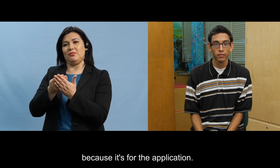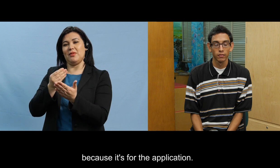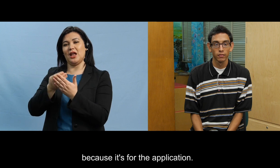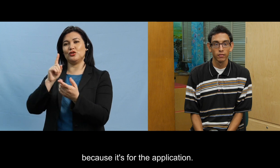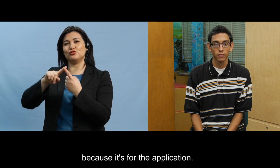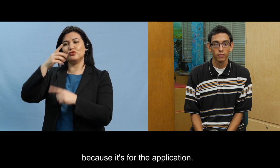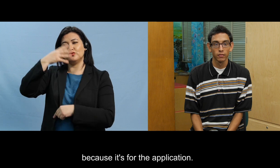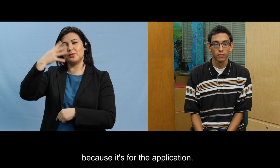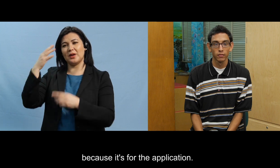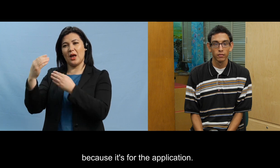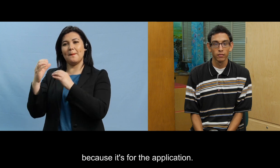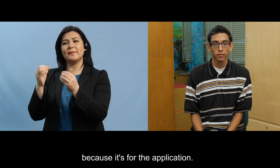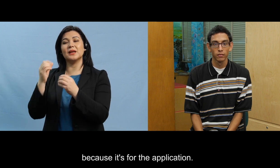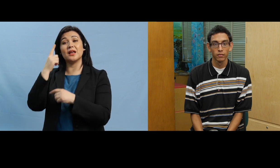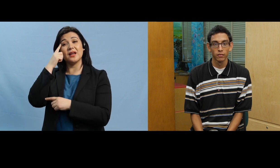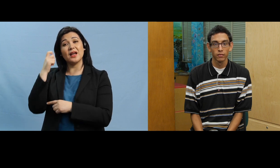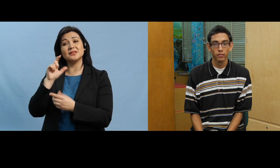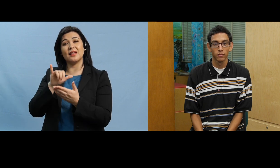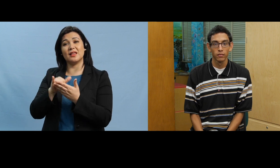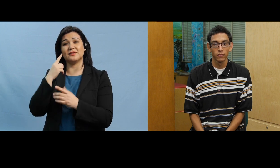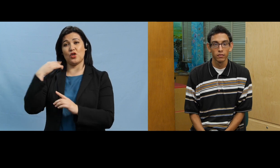porque es para la aplicación